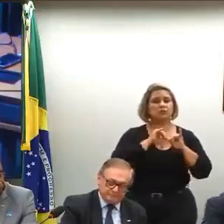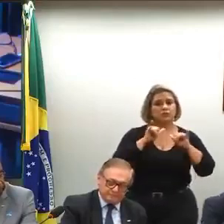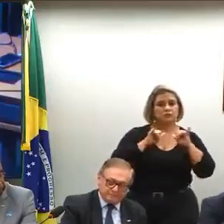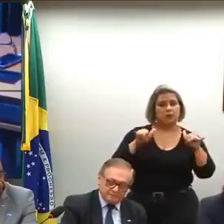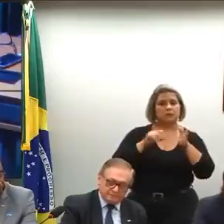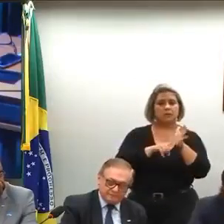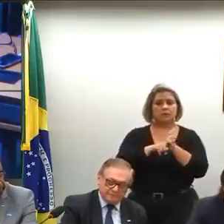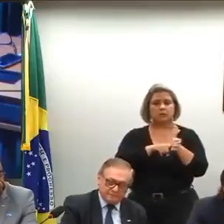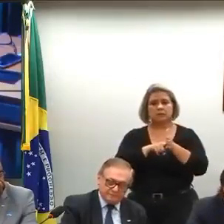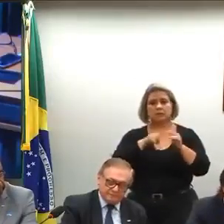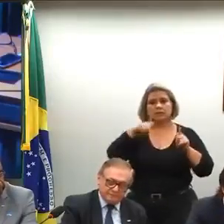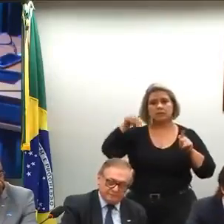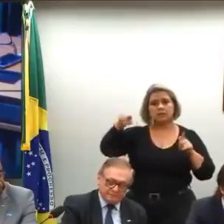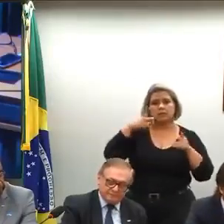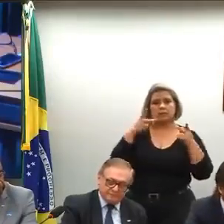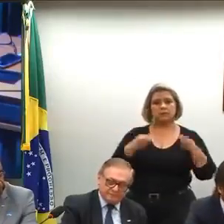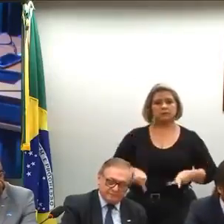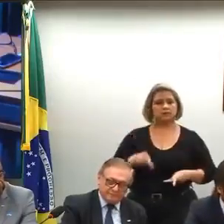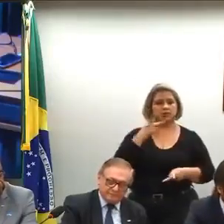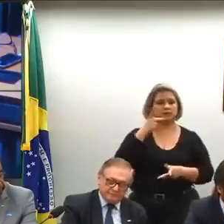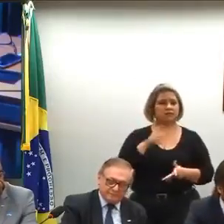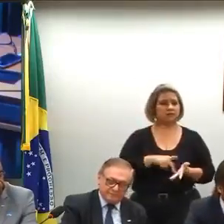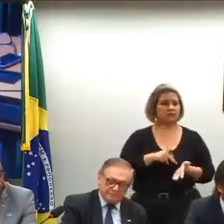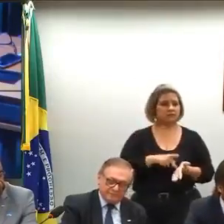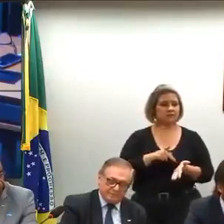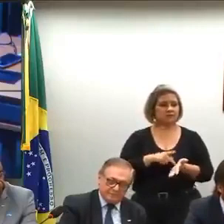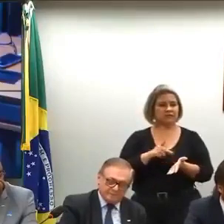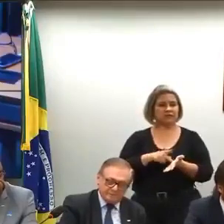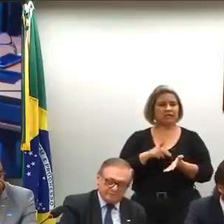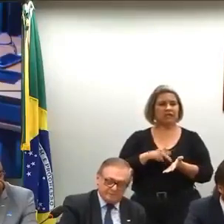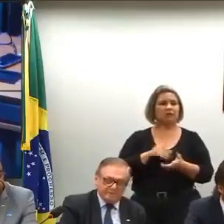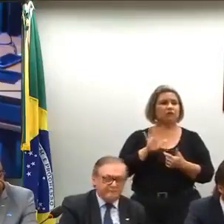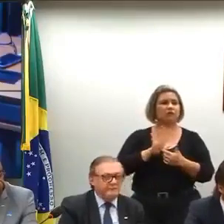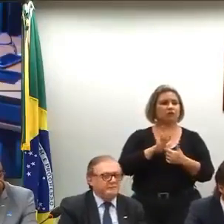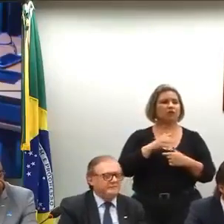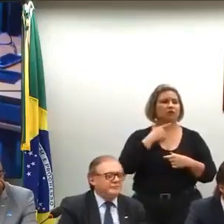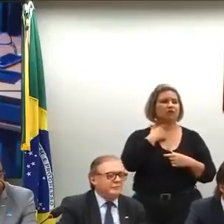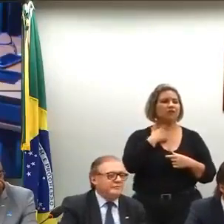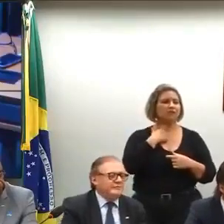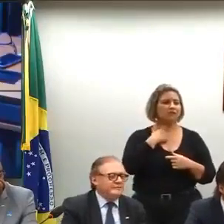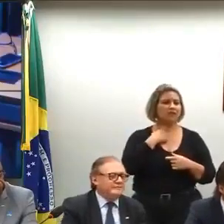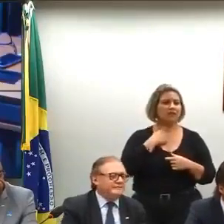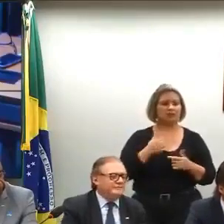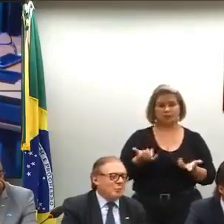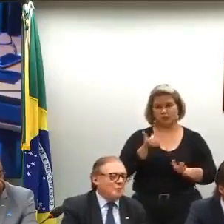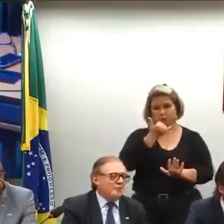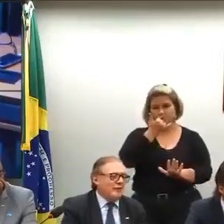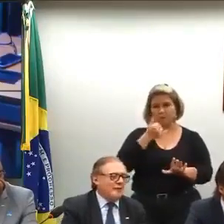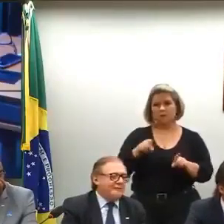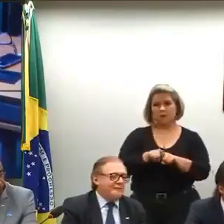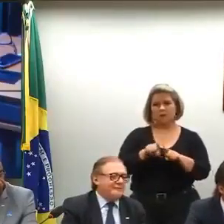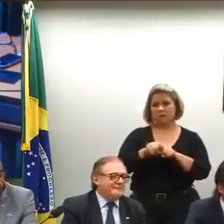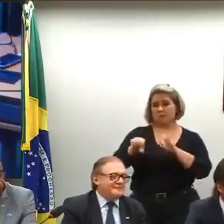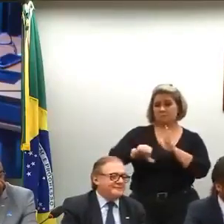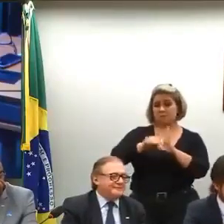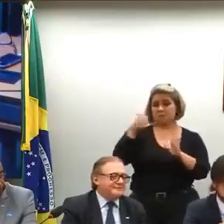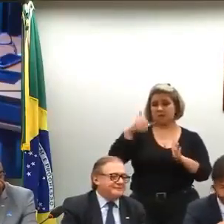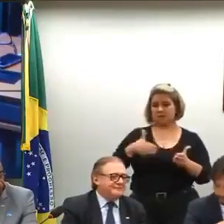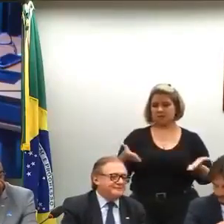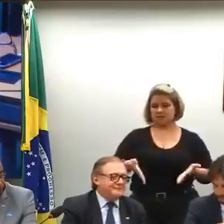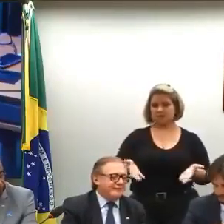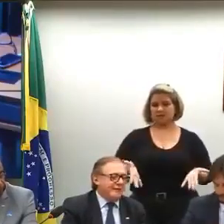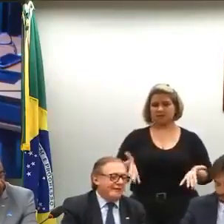de que haviam projetos reais, e não apenas uma lista de desejo. Eu também estou no meu primeiro mandato, eu também estou aqui para construir,